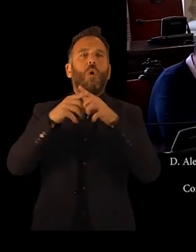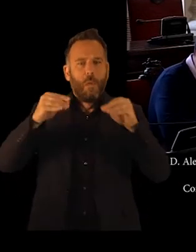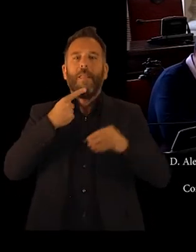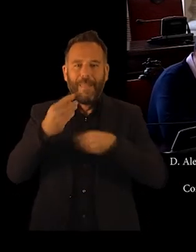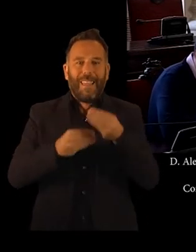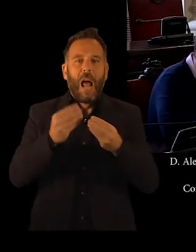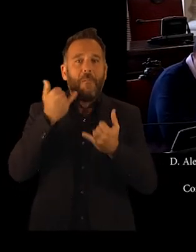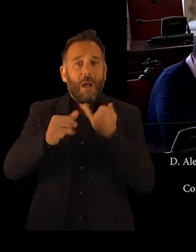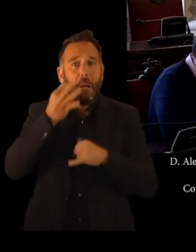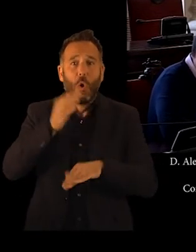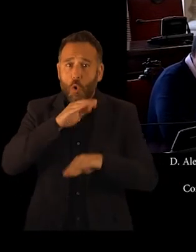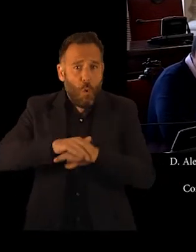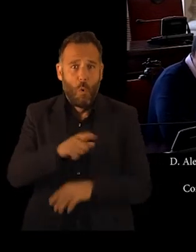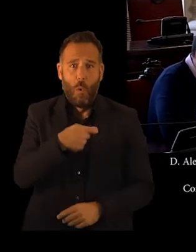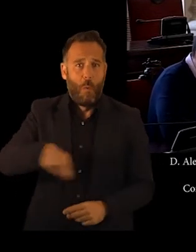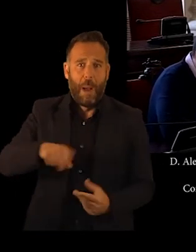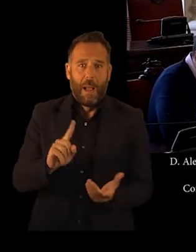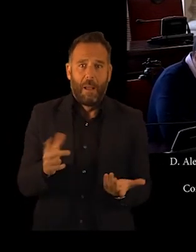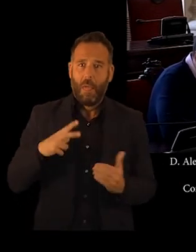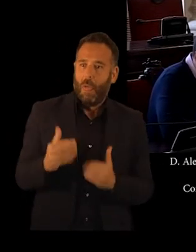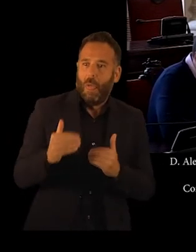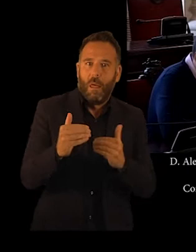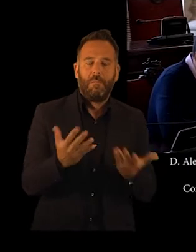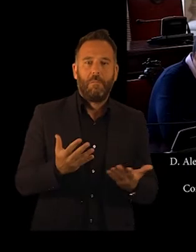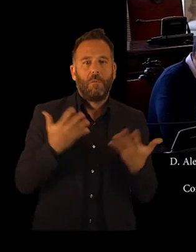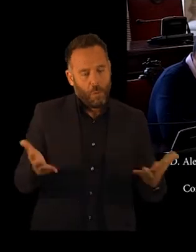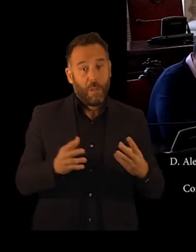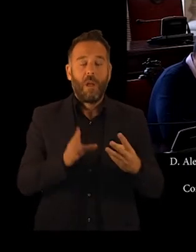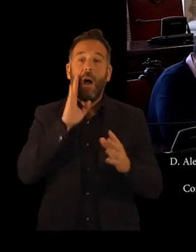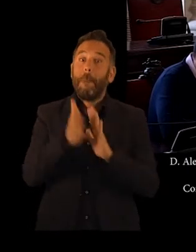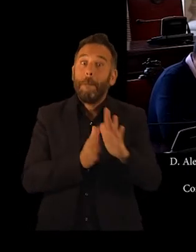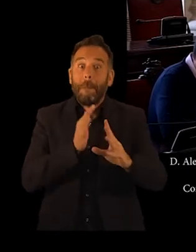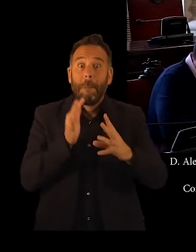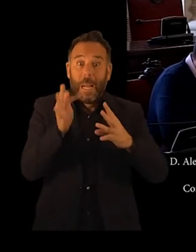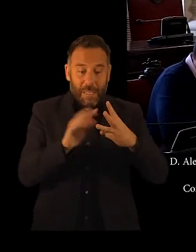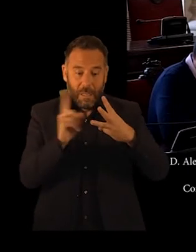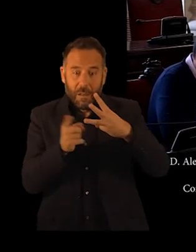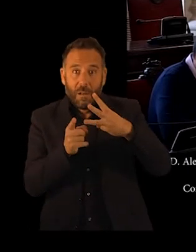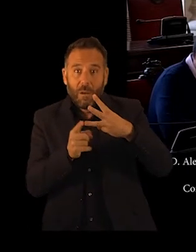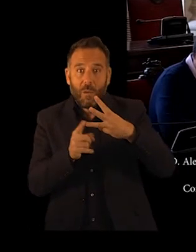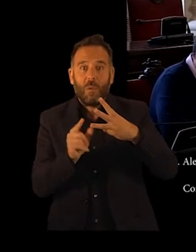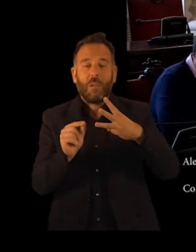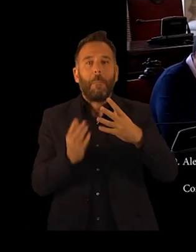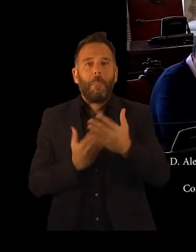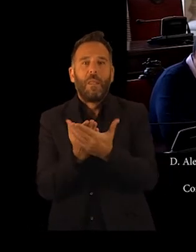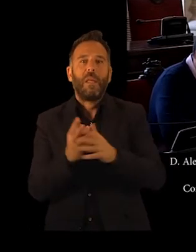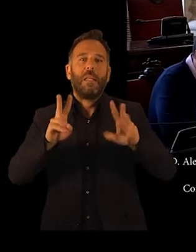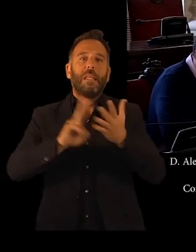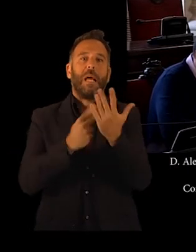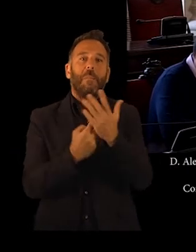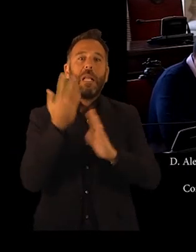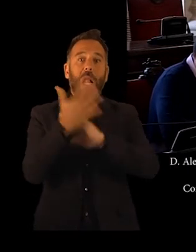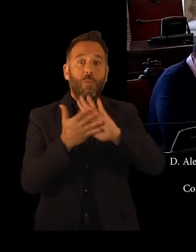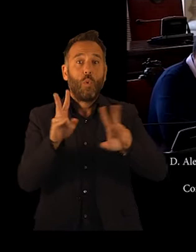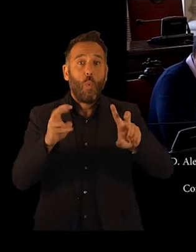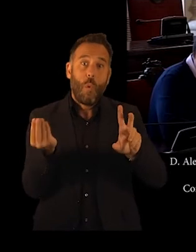finalmente, termina no pagando. SEÑOR bueno, y al tercer punto, donde se pide un nuevo intérprete de lengua de signos,